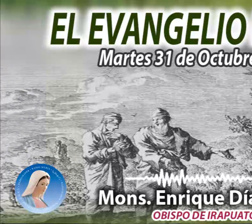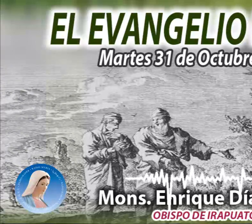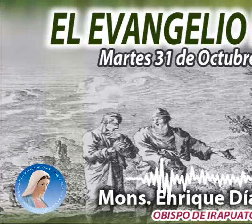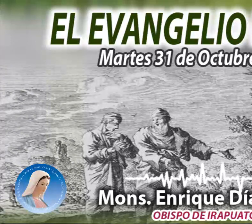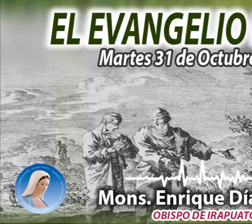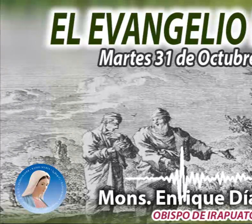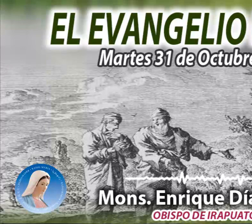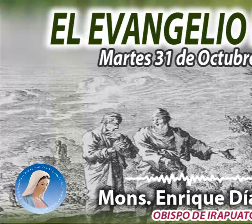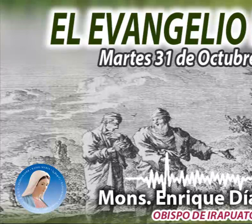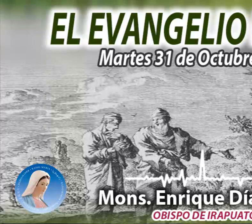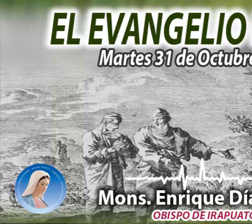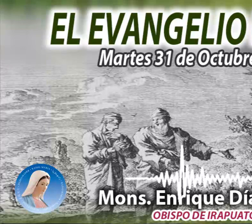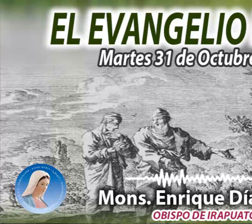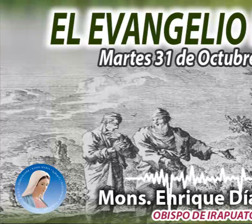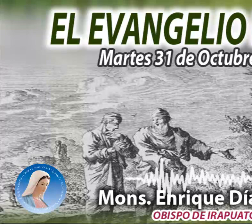Esperanza.